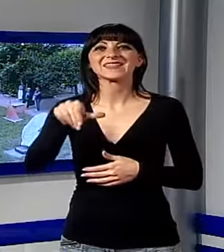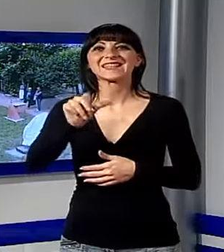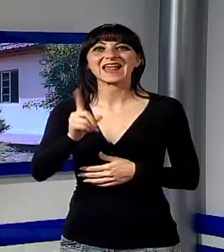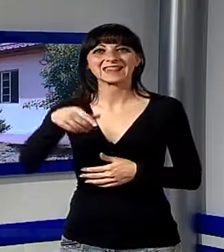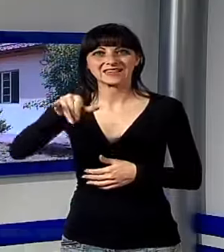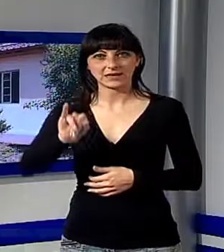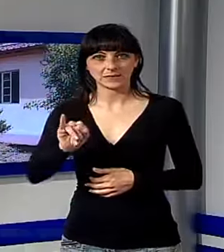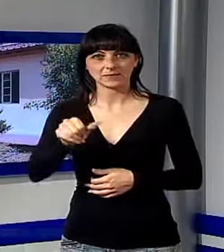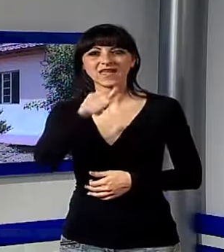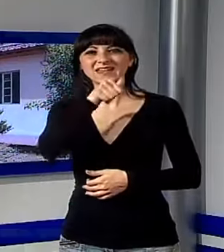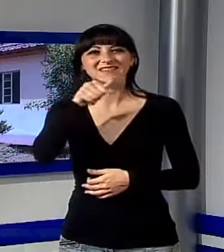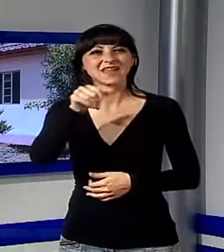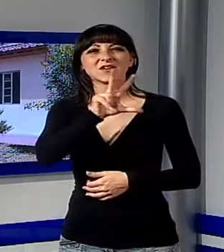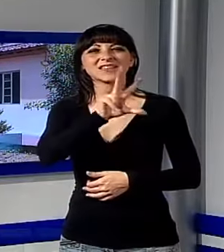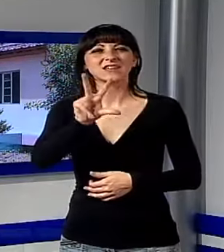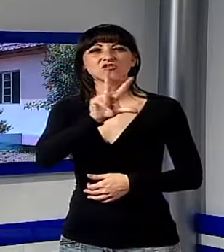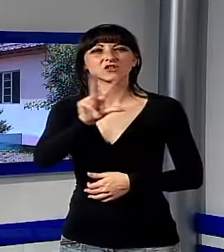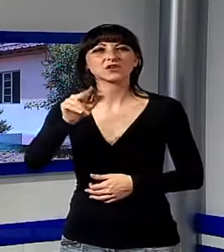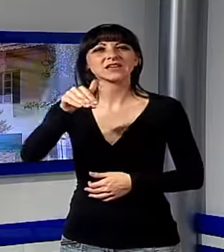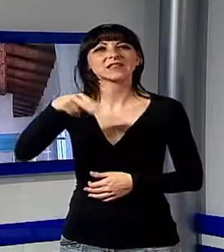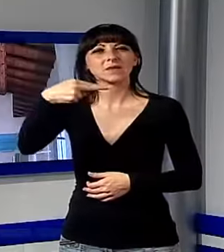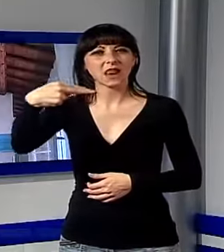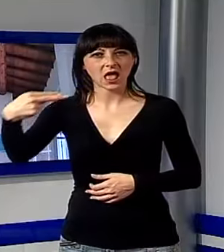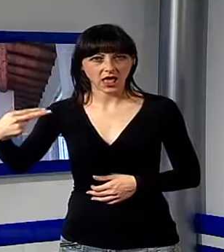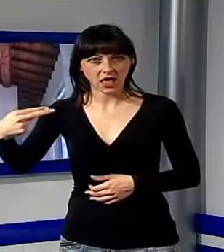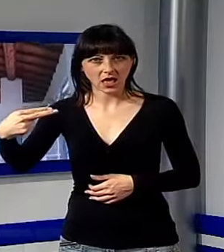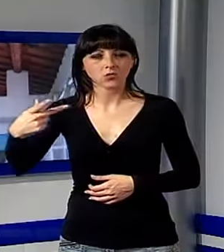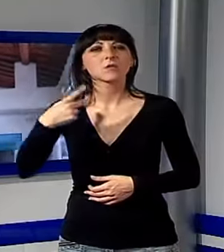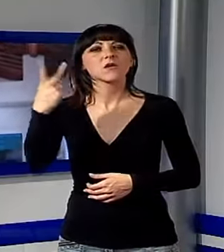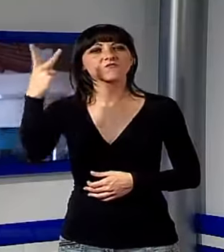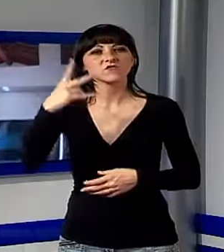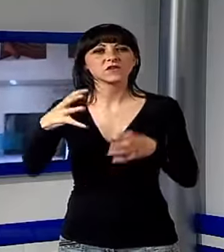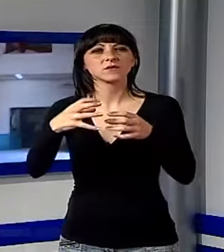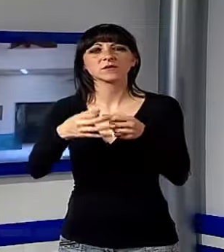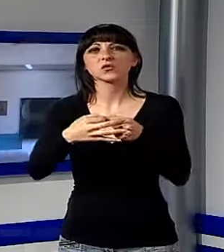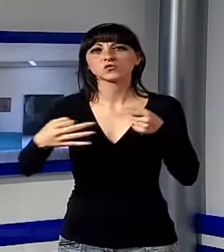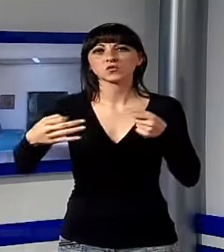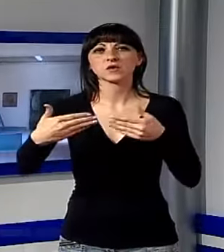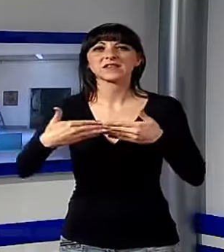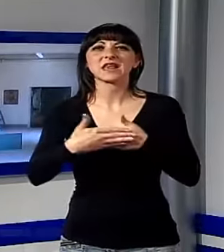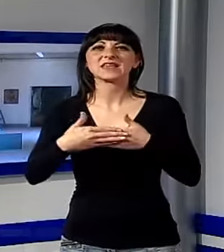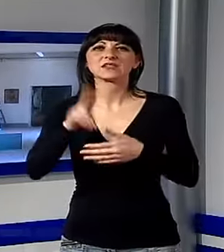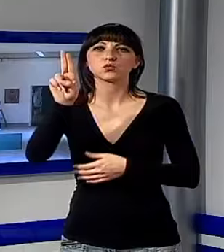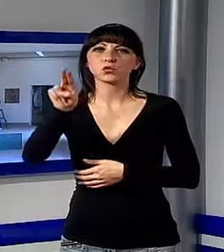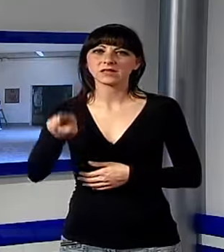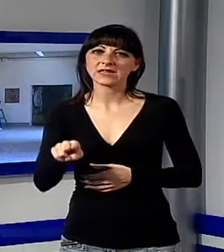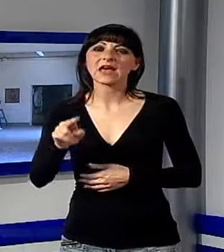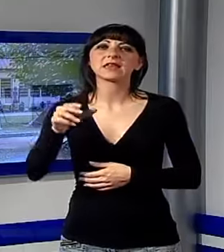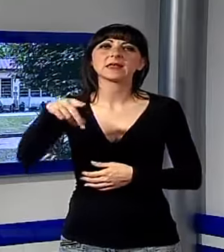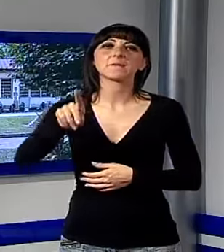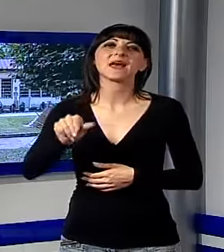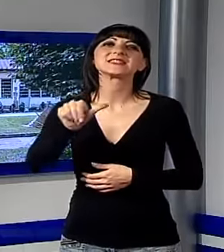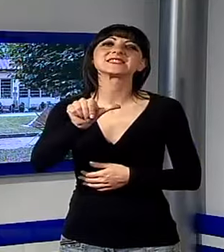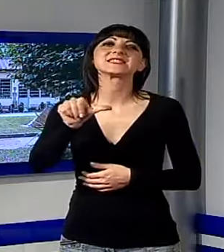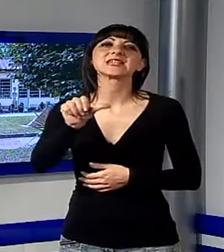Sono serviti 330 mila euro ma adesso la succursale dell'istituto d'arte Passaglia più comunemente conosciuta come